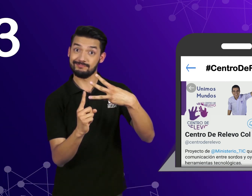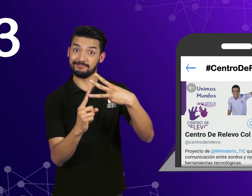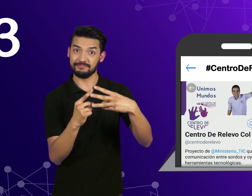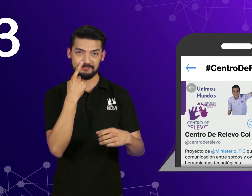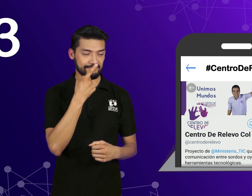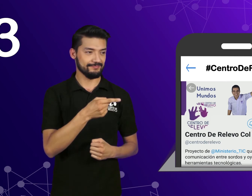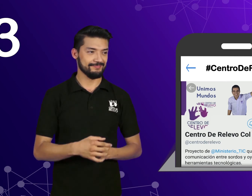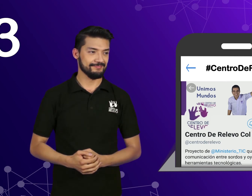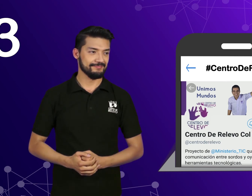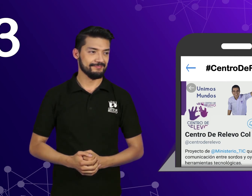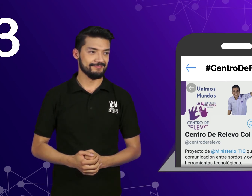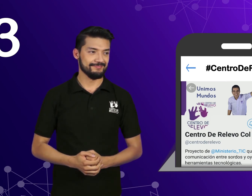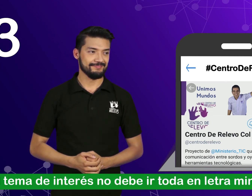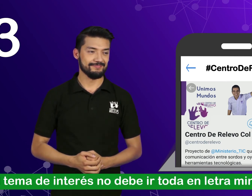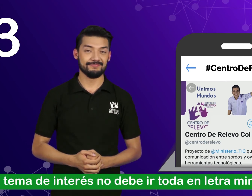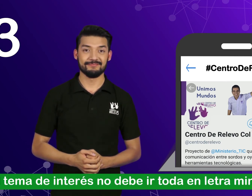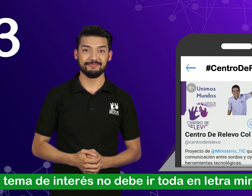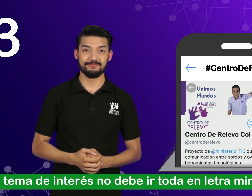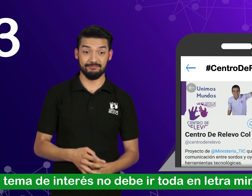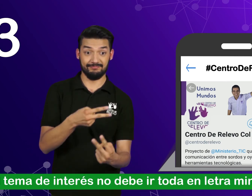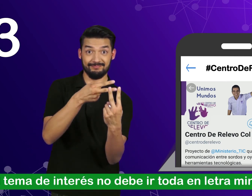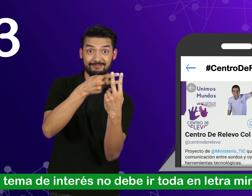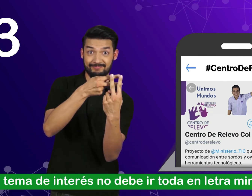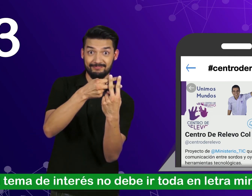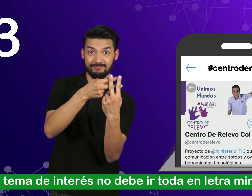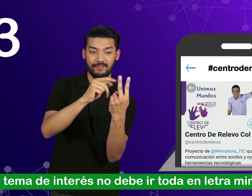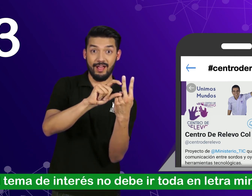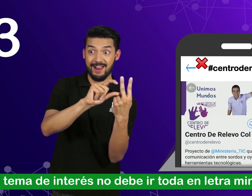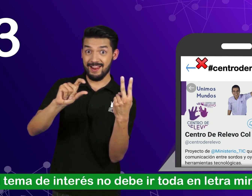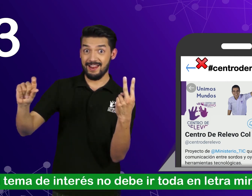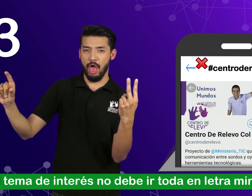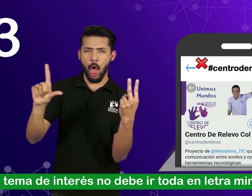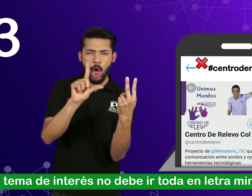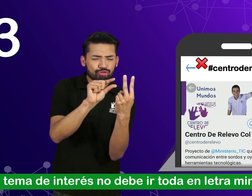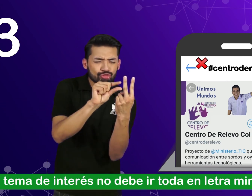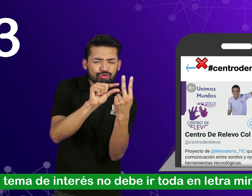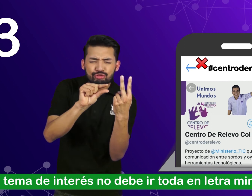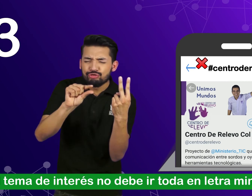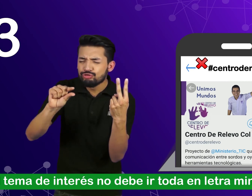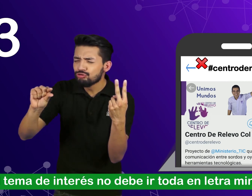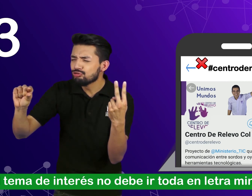Tercero. El tema de interés no debe ir todo en letra minúscula.